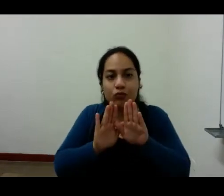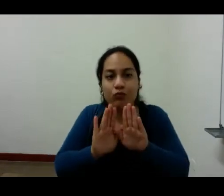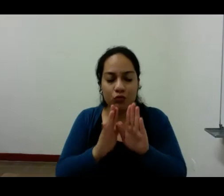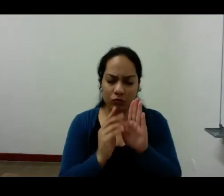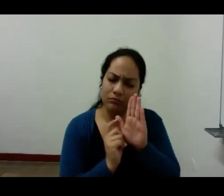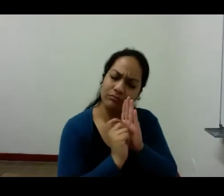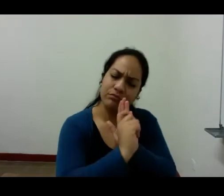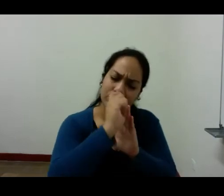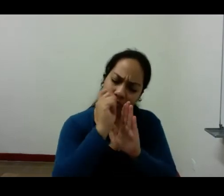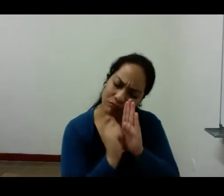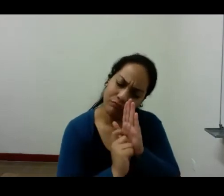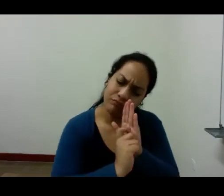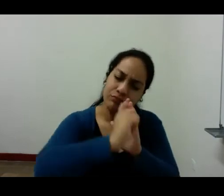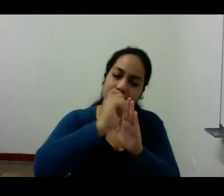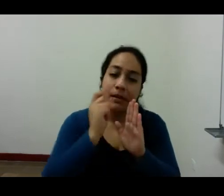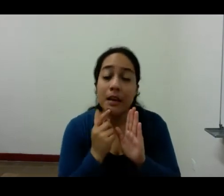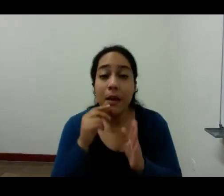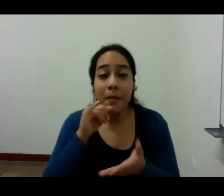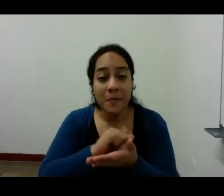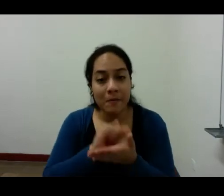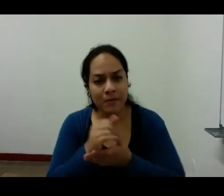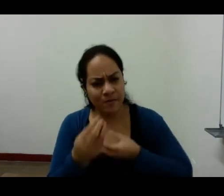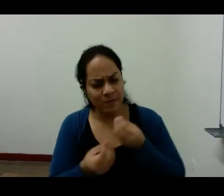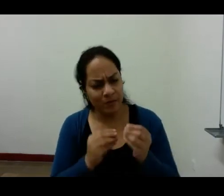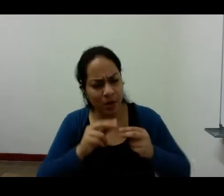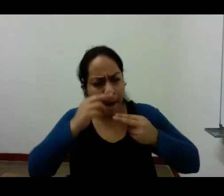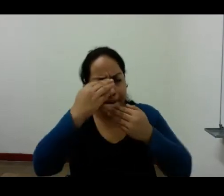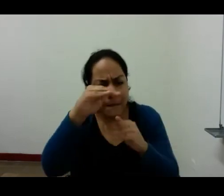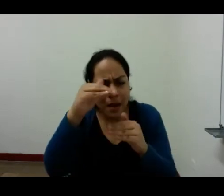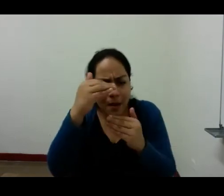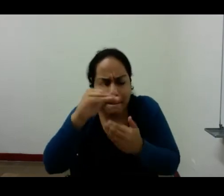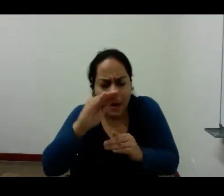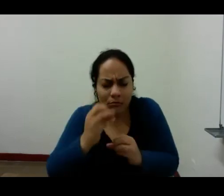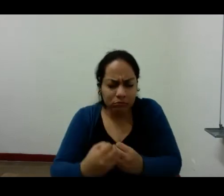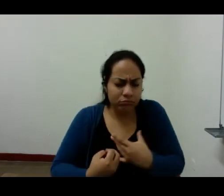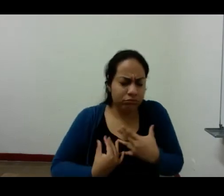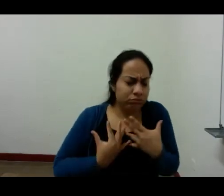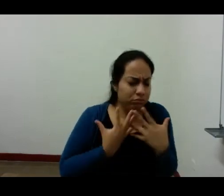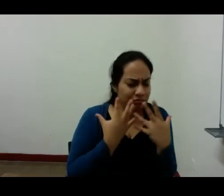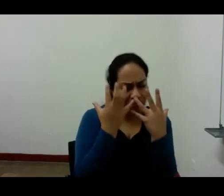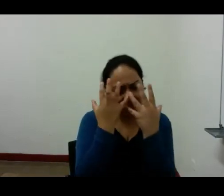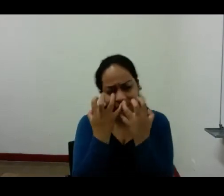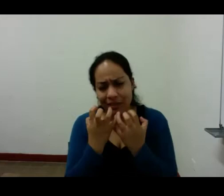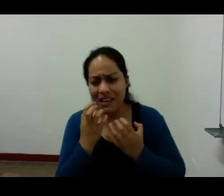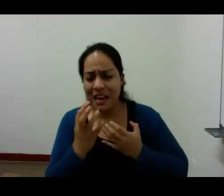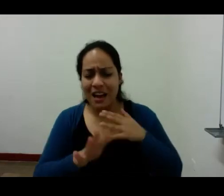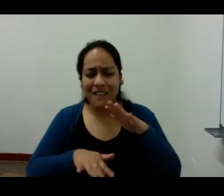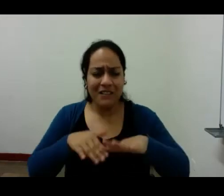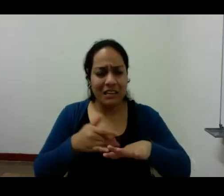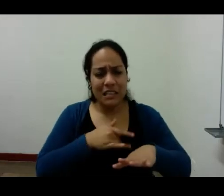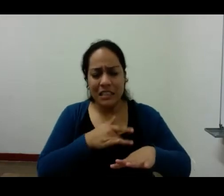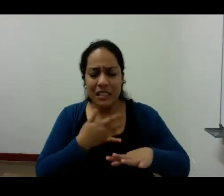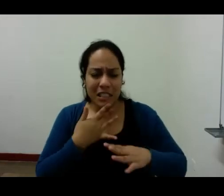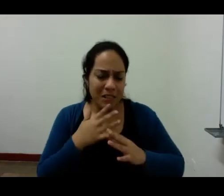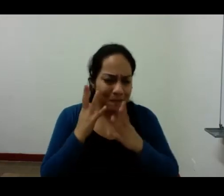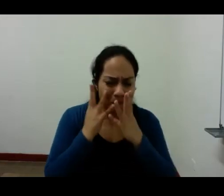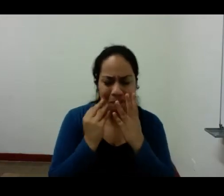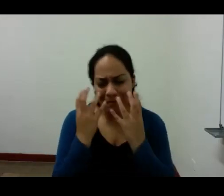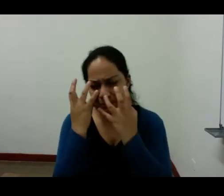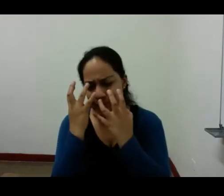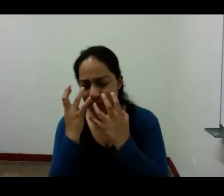inúmeros fragmentos del libro el desasosiego describen estos estados experimentales